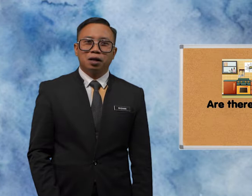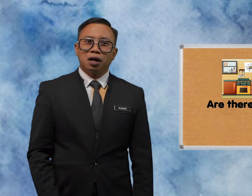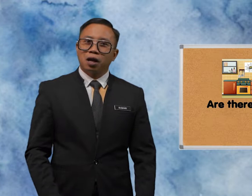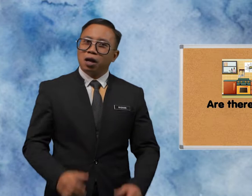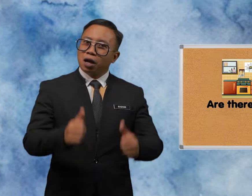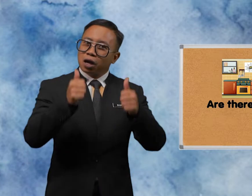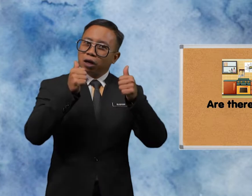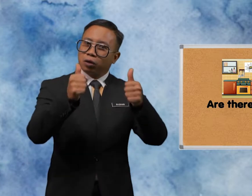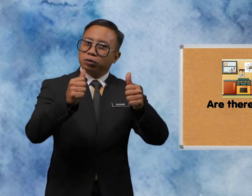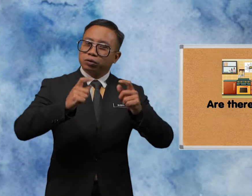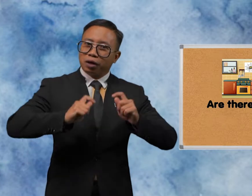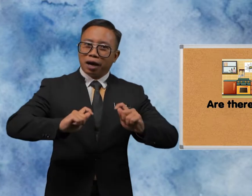Good Try